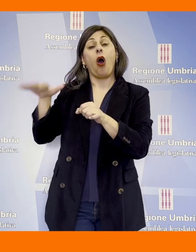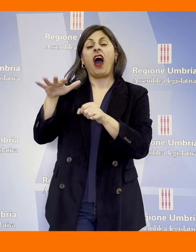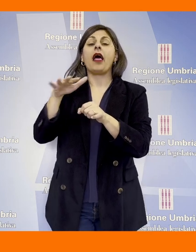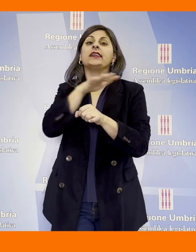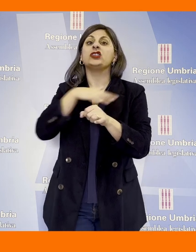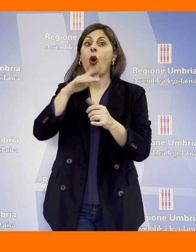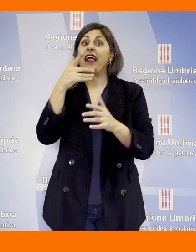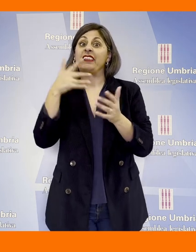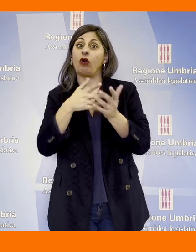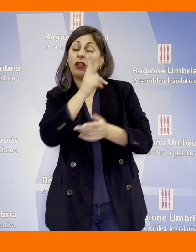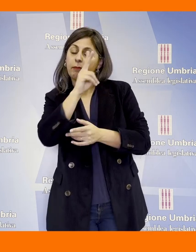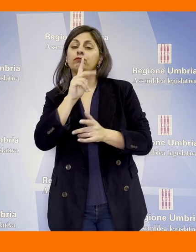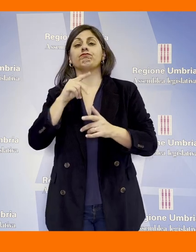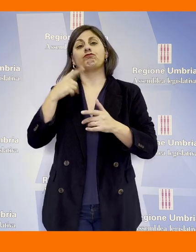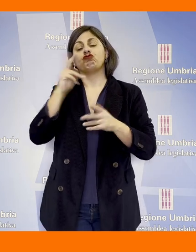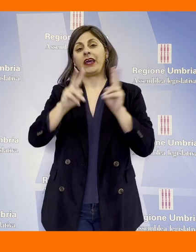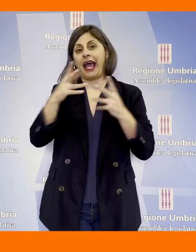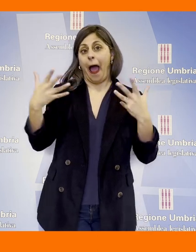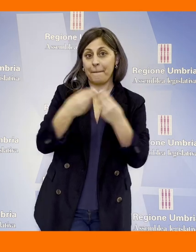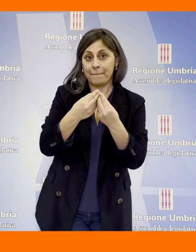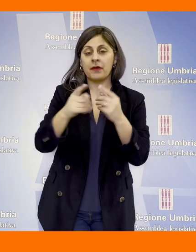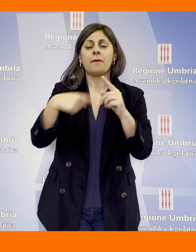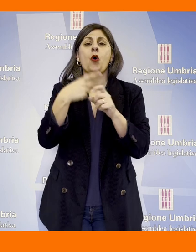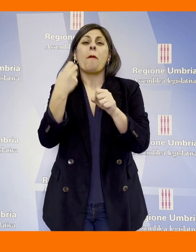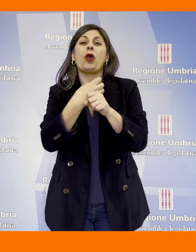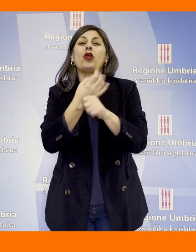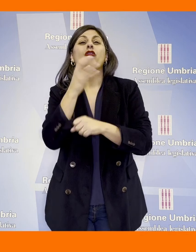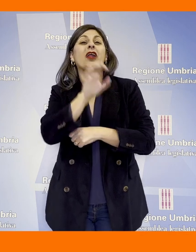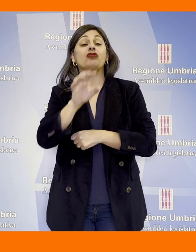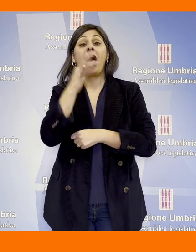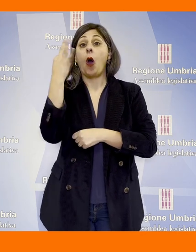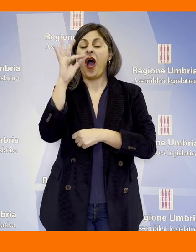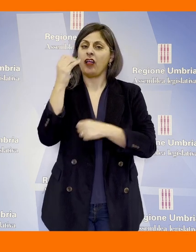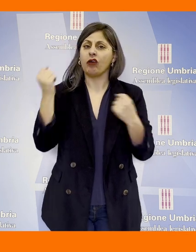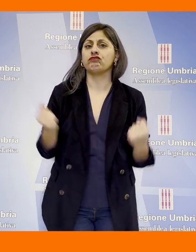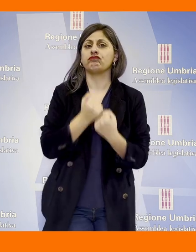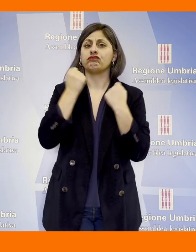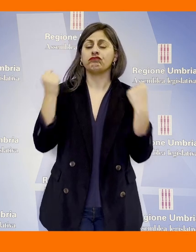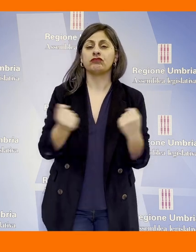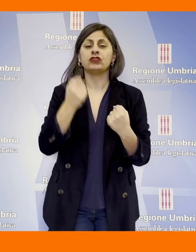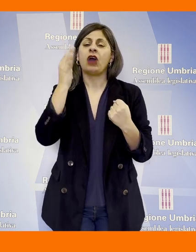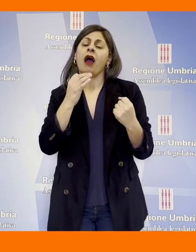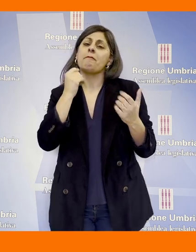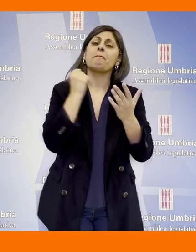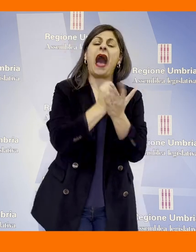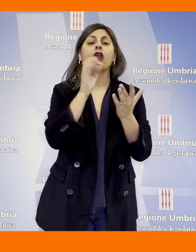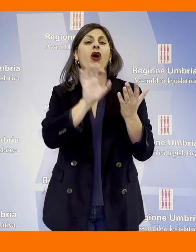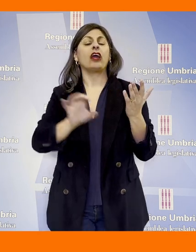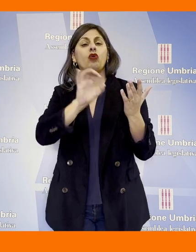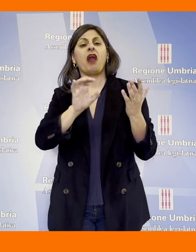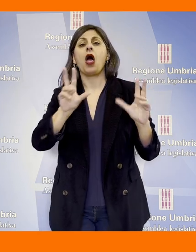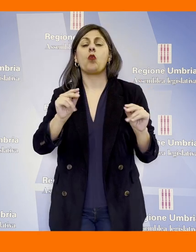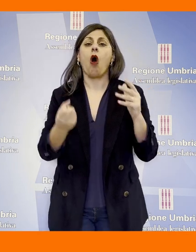aree critiche, proseguire l'attività di promozione dei prodotti regionali di qualità anche attraverso l'identificazione di un marchio